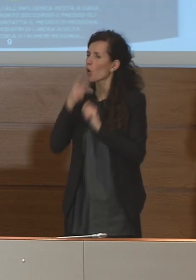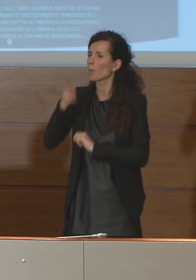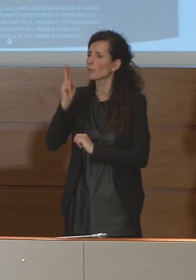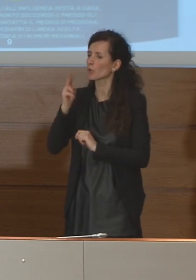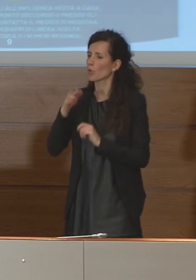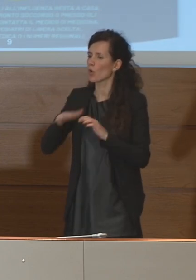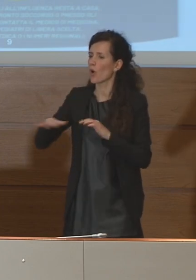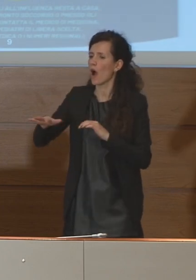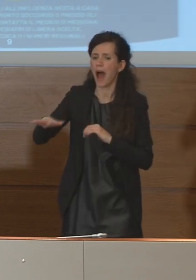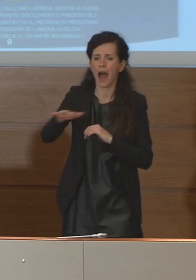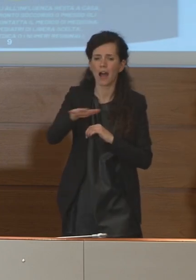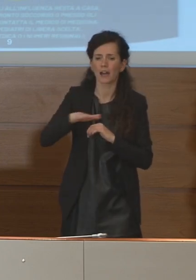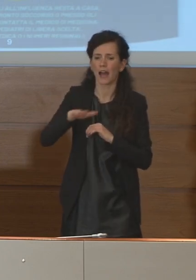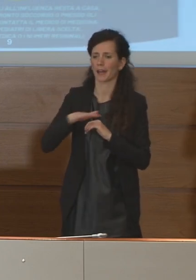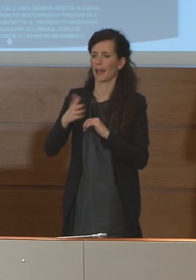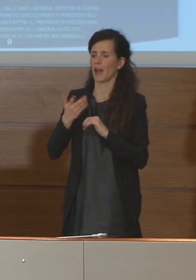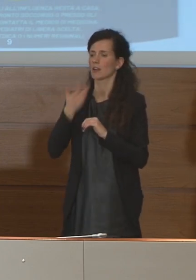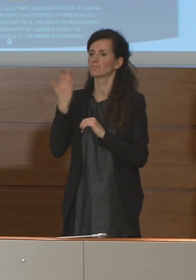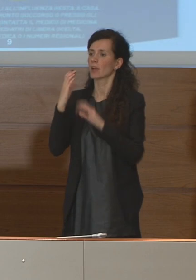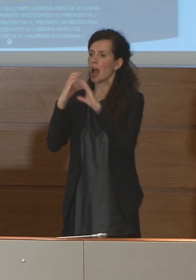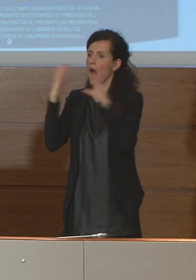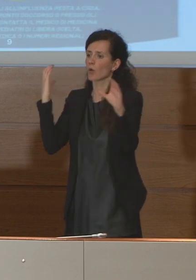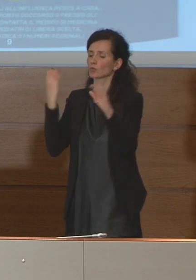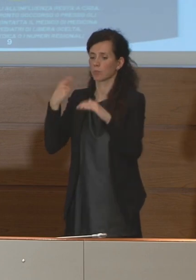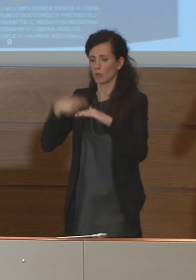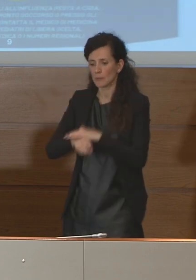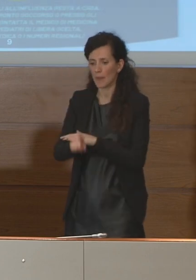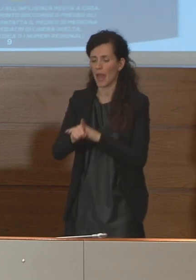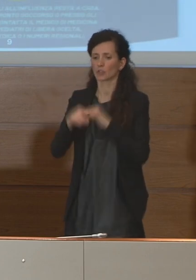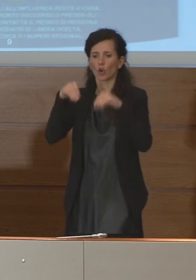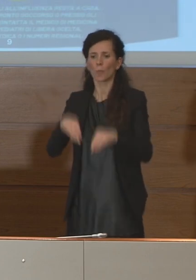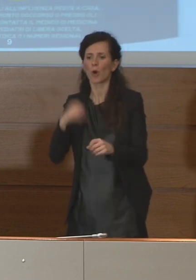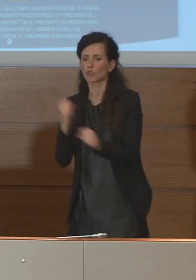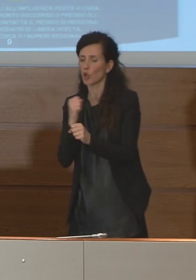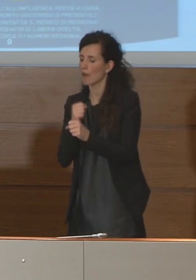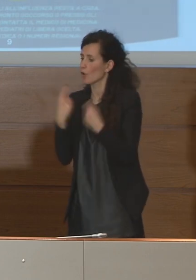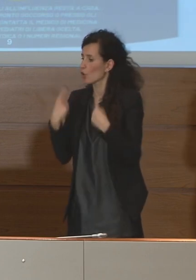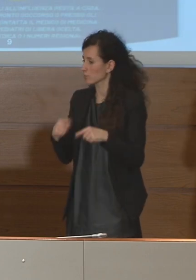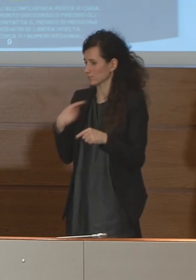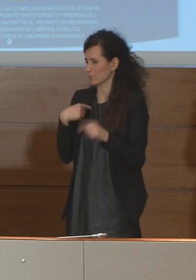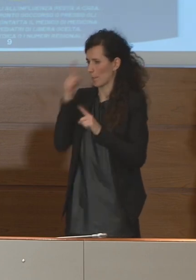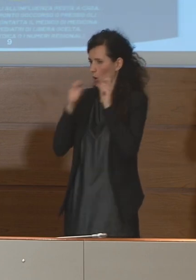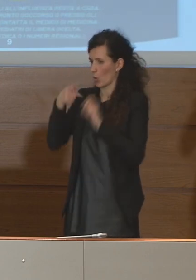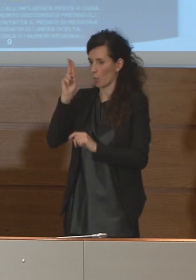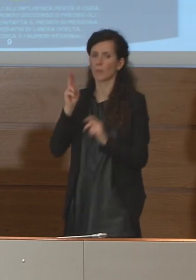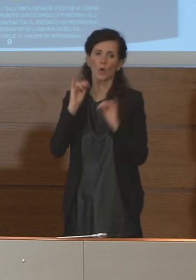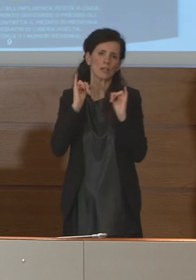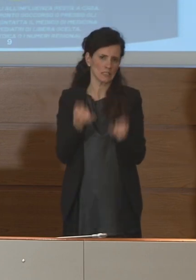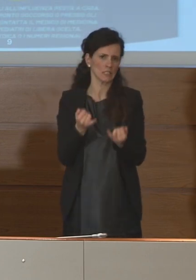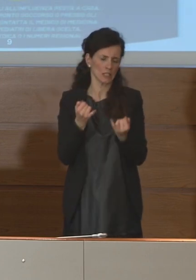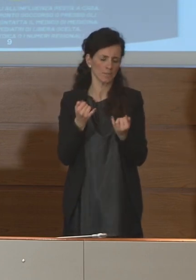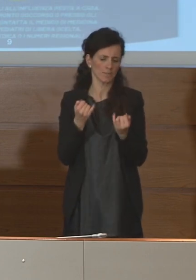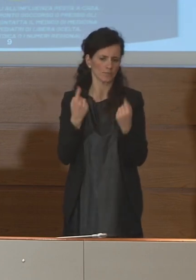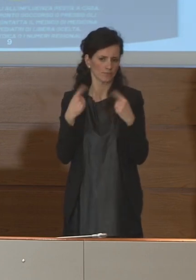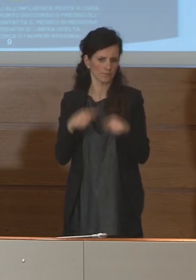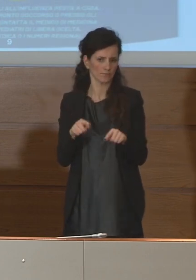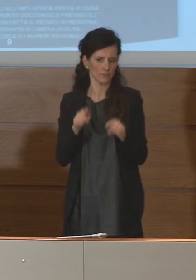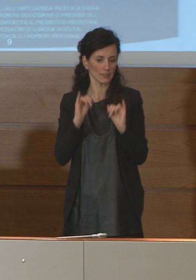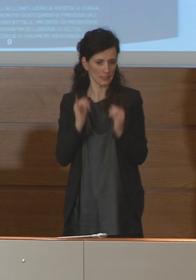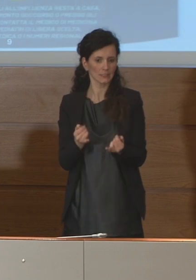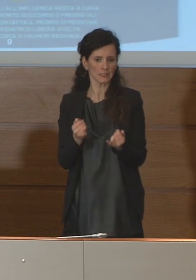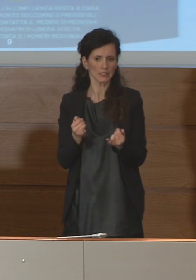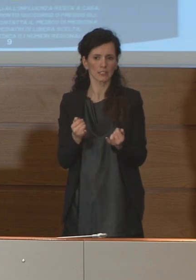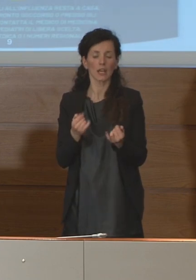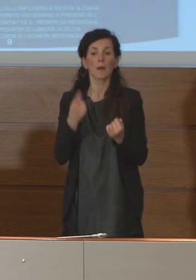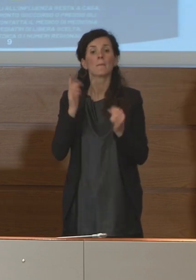immagino autobus metropolitane luoghi di lavoro soprattutto quello è Sì questo potrebbe essere in teoria però c'è un problema del motivo